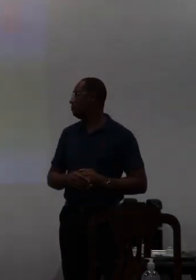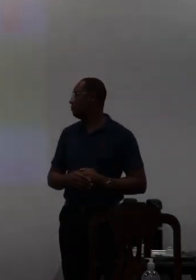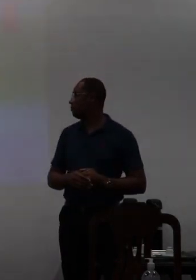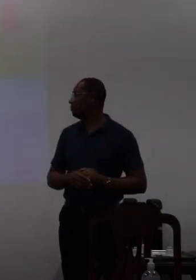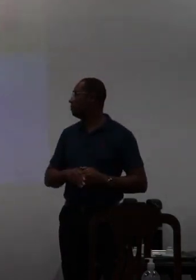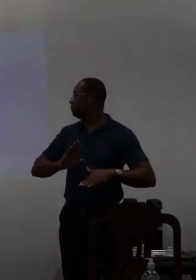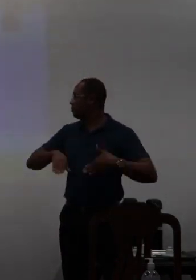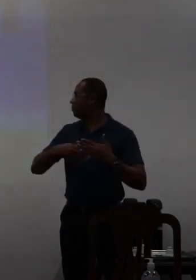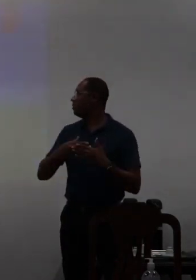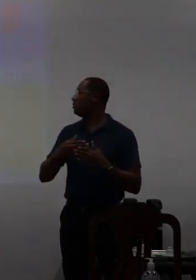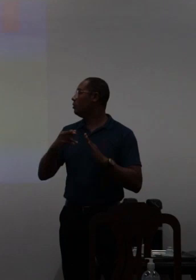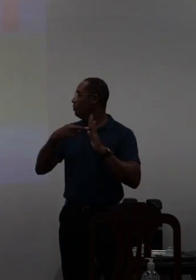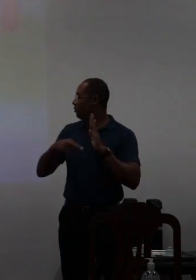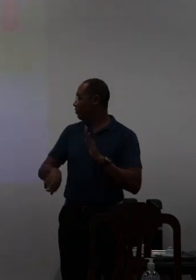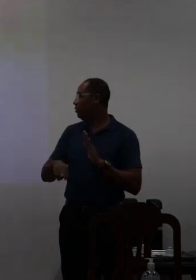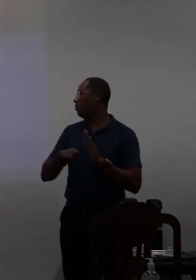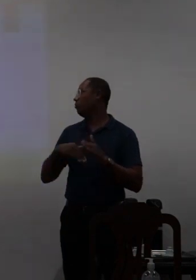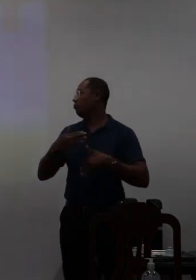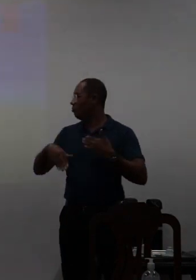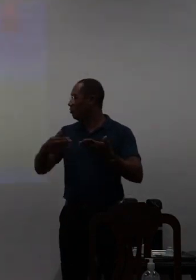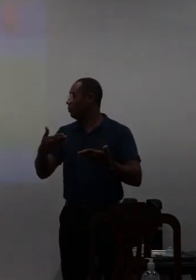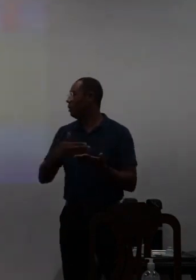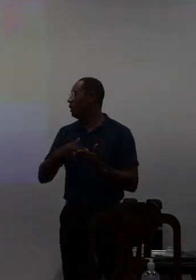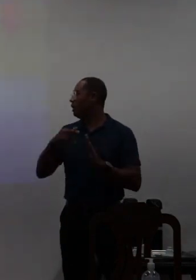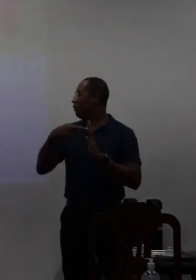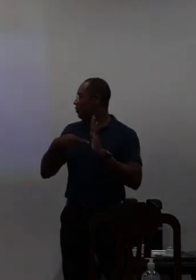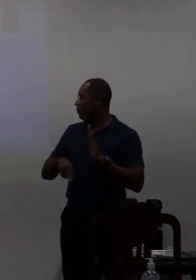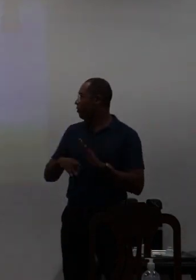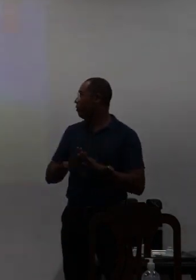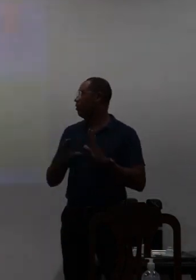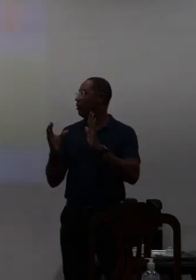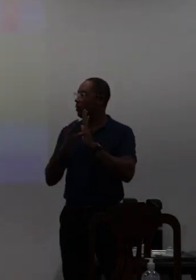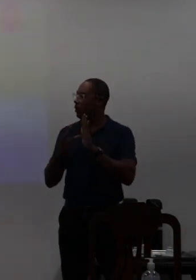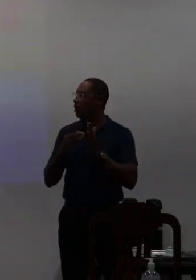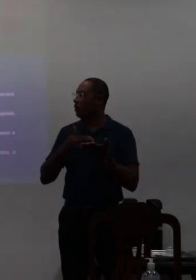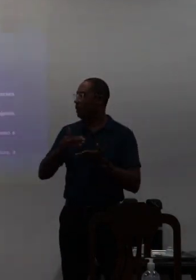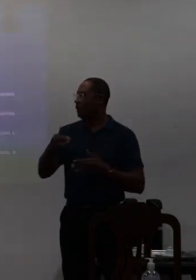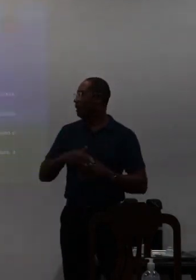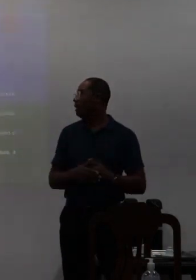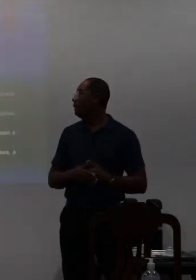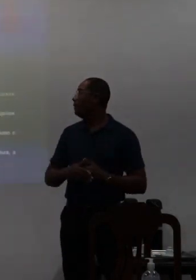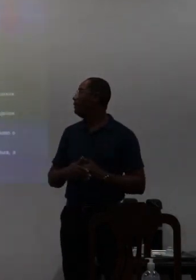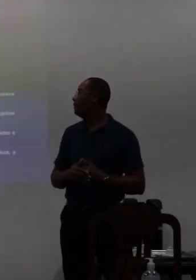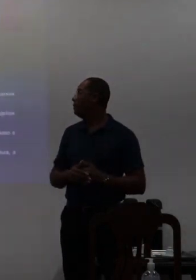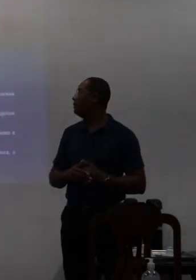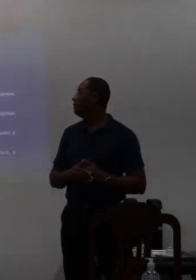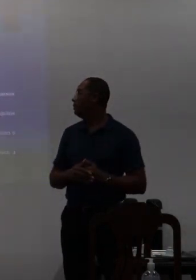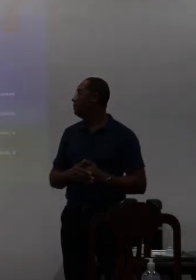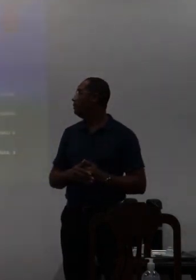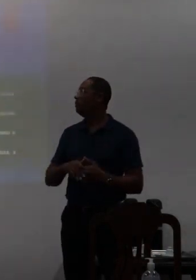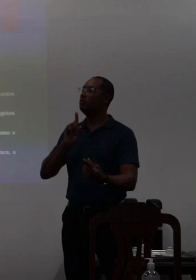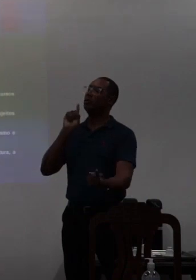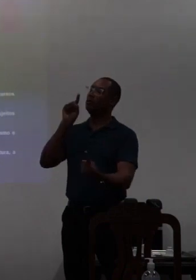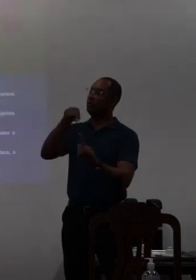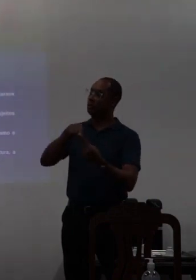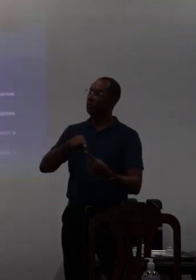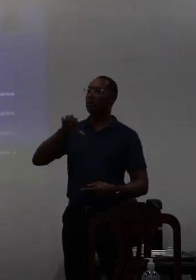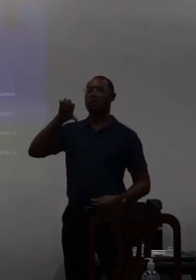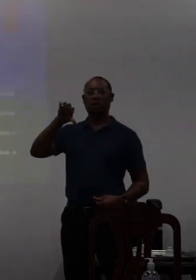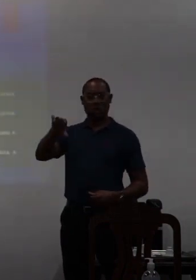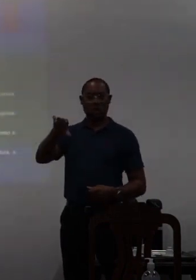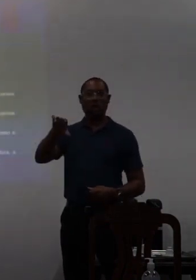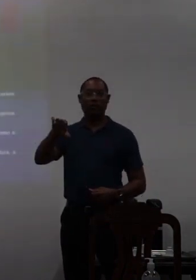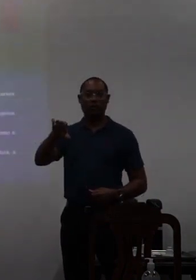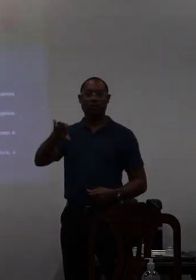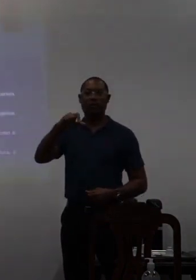avanço o FRB o FRB de movimentos o FRB venceu o FRB esses são os objetivos são nove